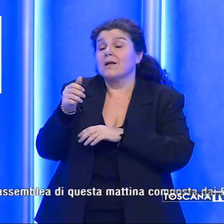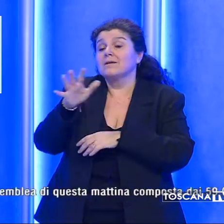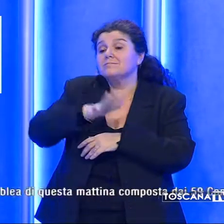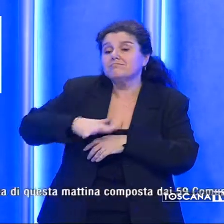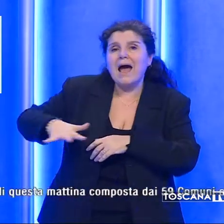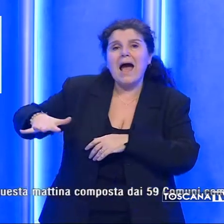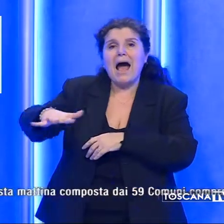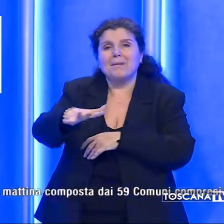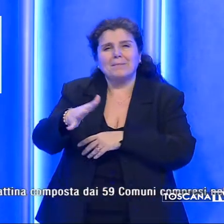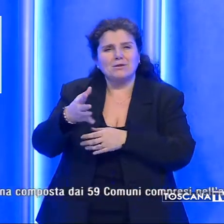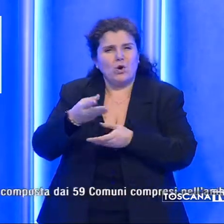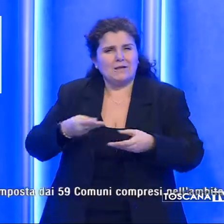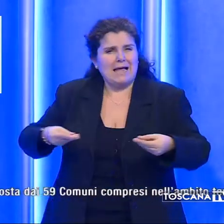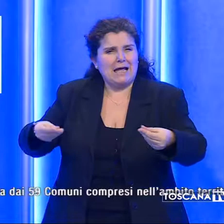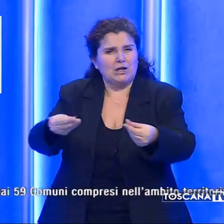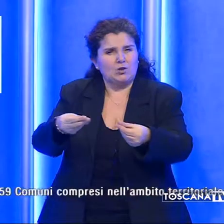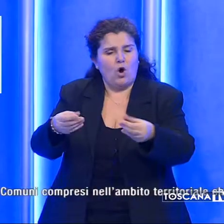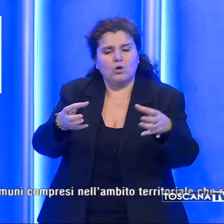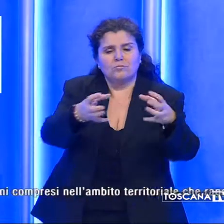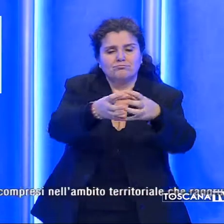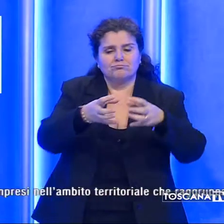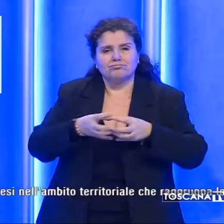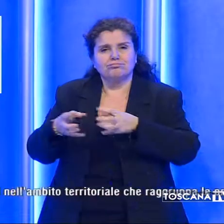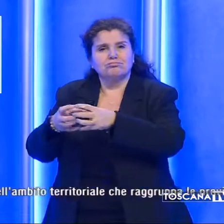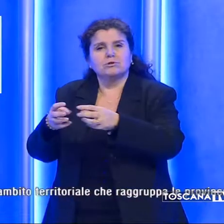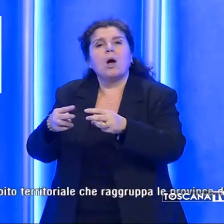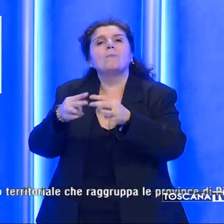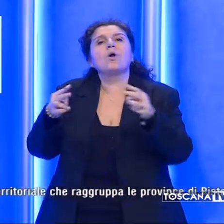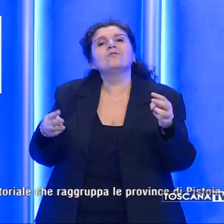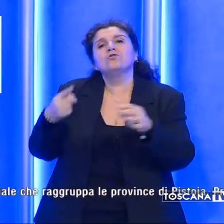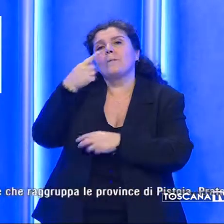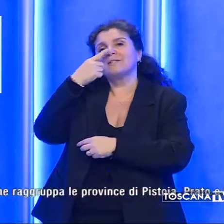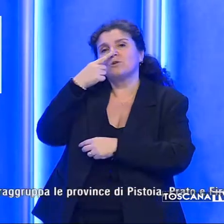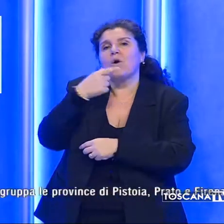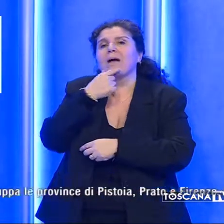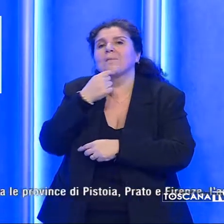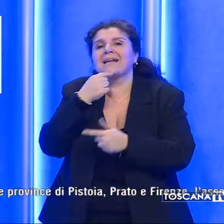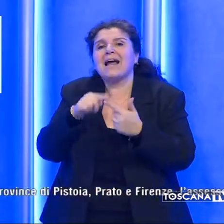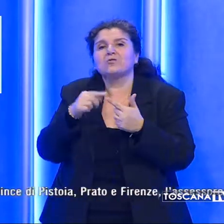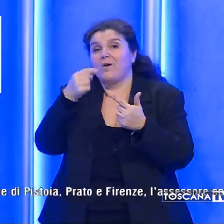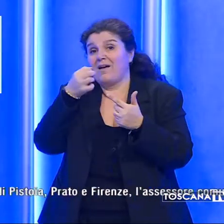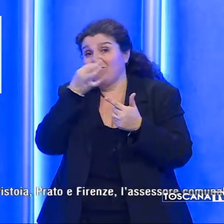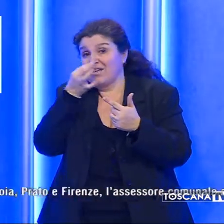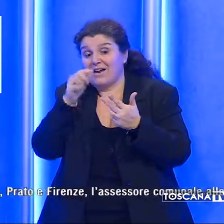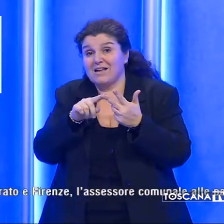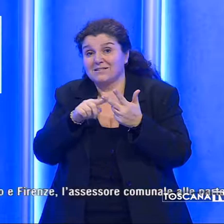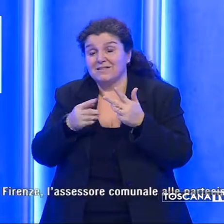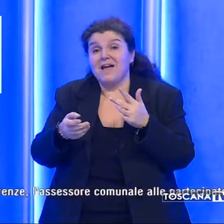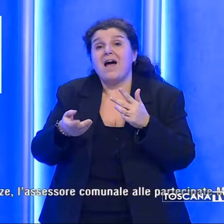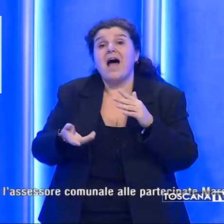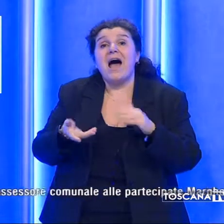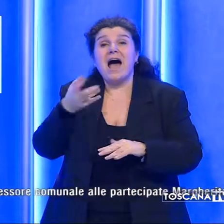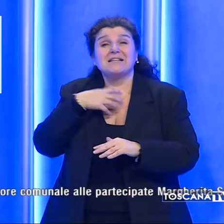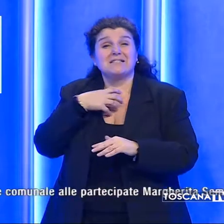'ambito territoriale che raggruppa le province Pistoia, Prato e Firenze, l'assessore comunale